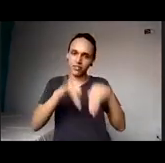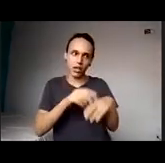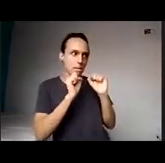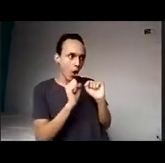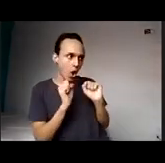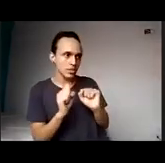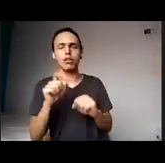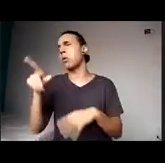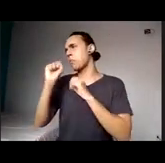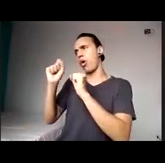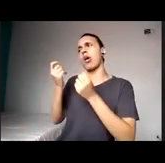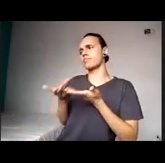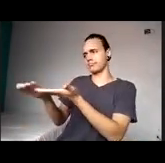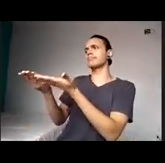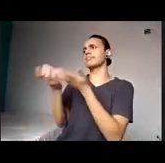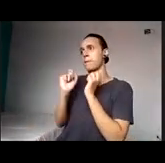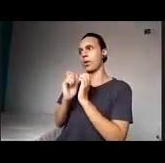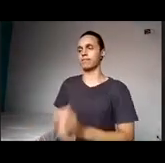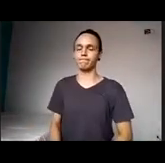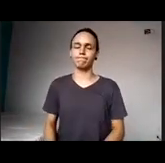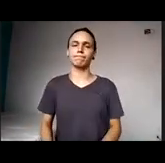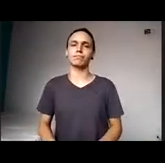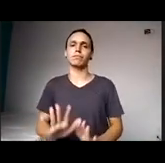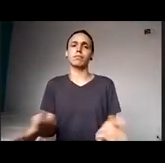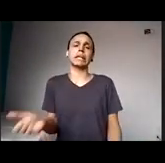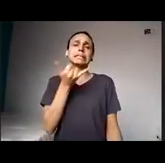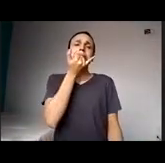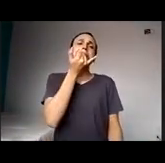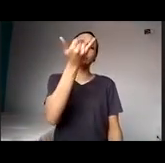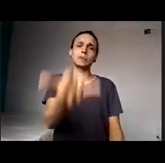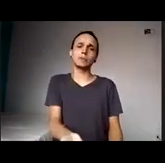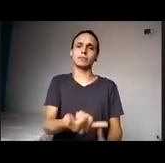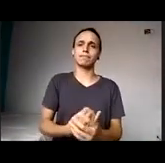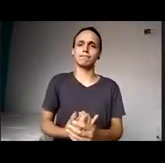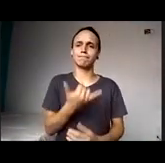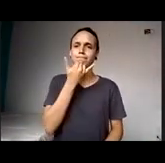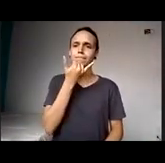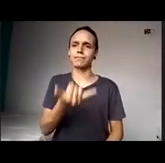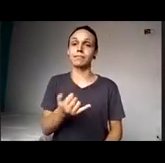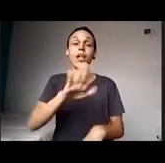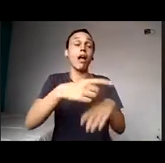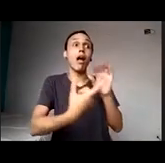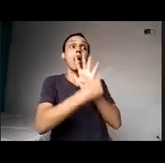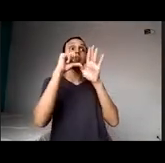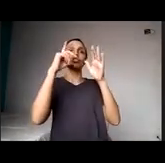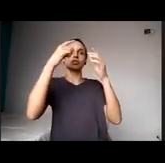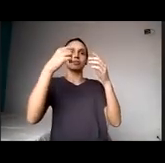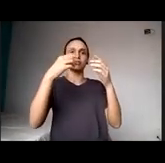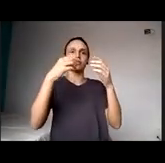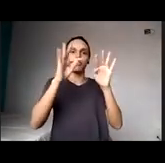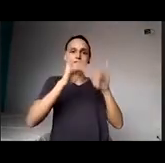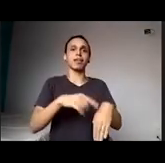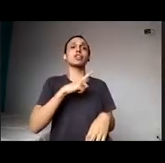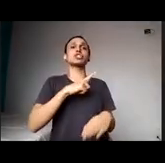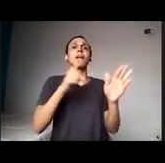A palavra é sua. Tá, desculpa, eu não... Antes de terminar, Cristina, que eu tinha feito uma pergunta